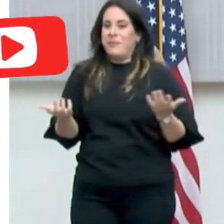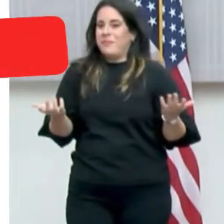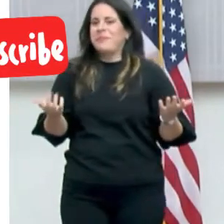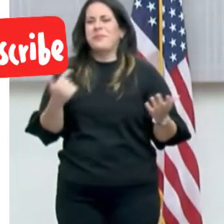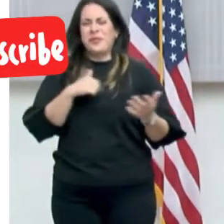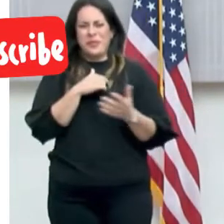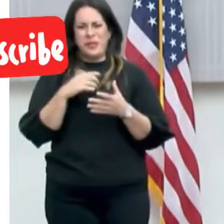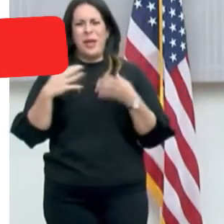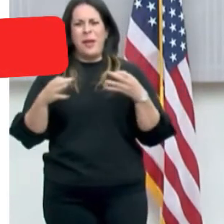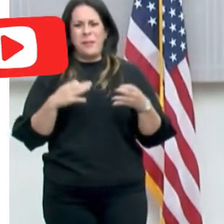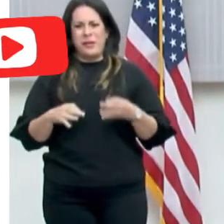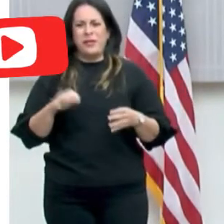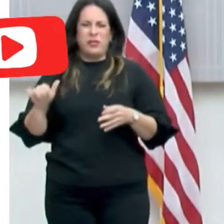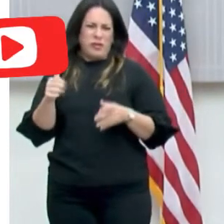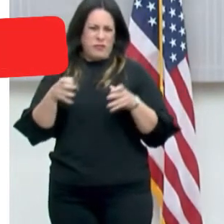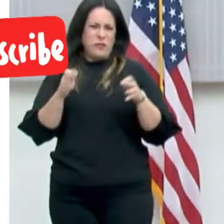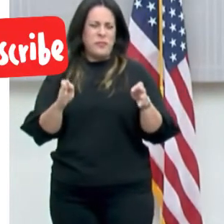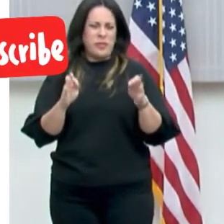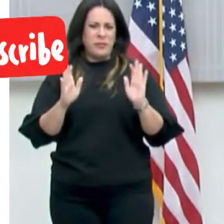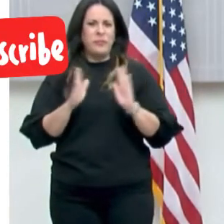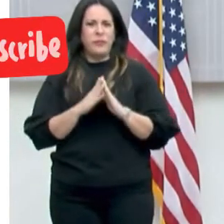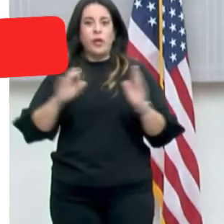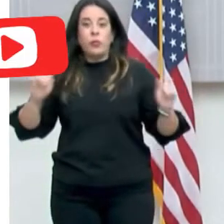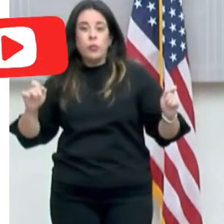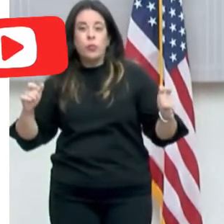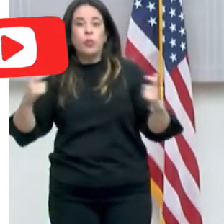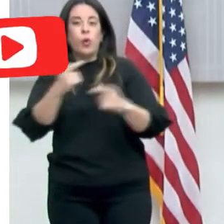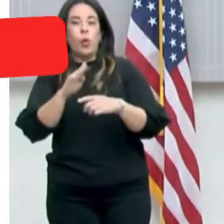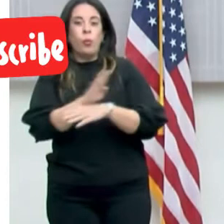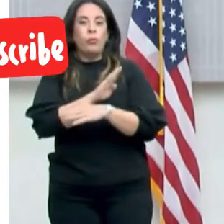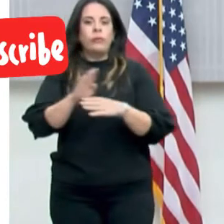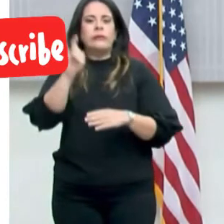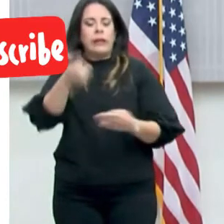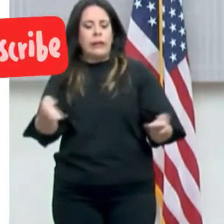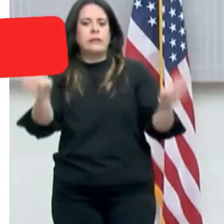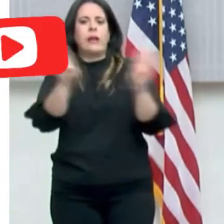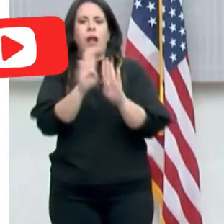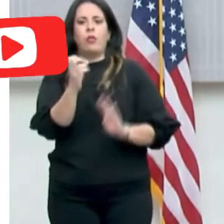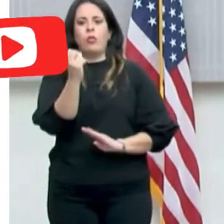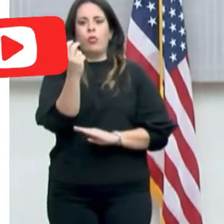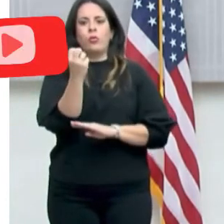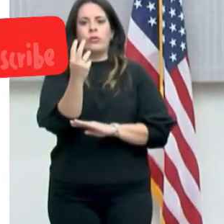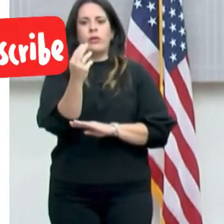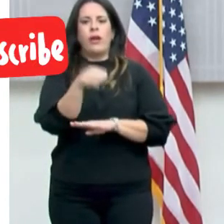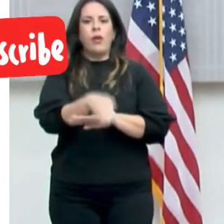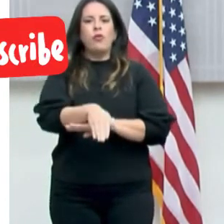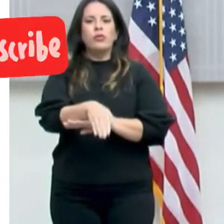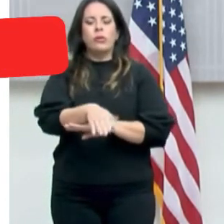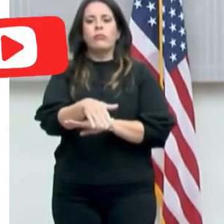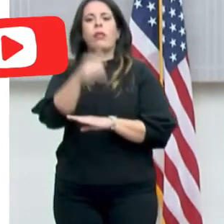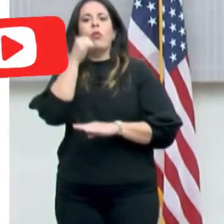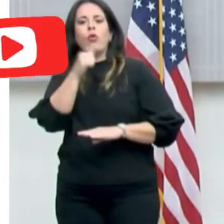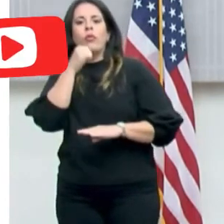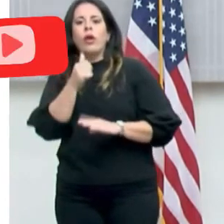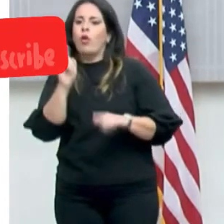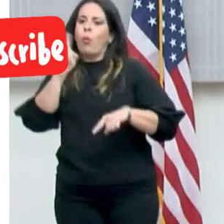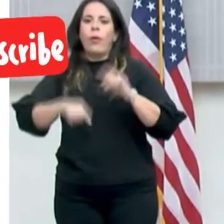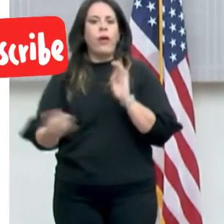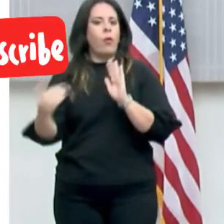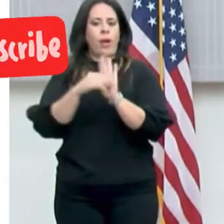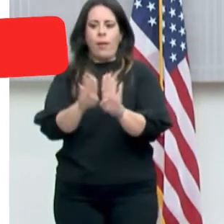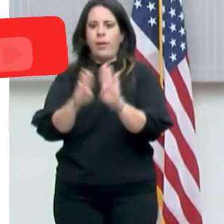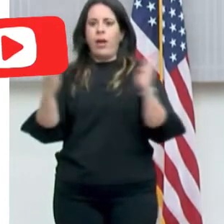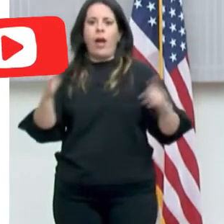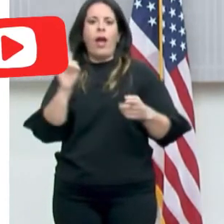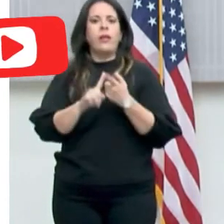vamos a hablar, voy a decirlo de otra manera. Todos los comercios tienen que cerrar a las 12 de la noche todos los días y no pueden volver a abrir hasta las 5 de la